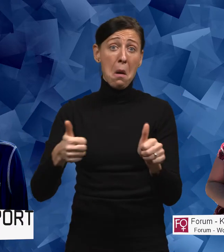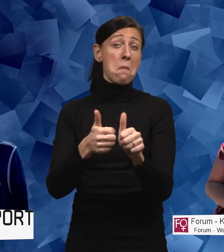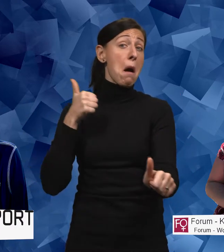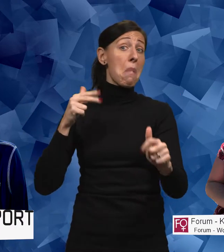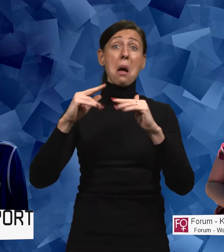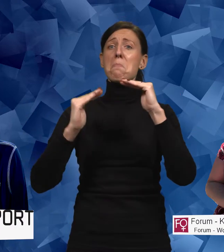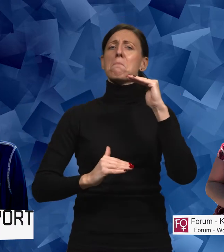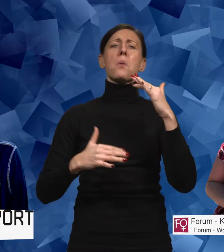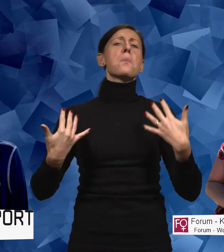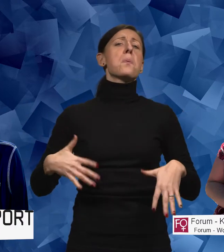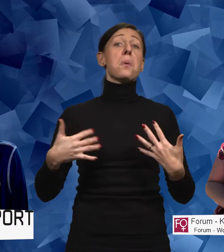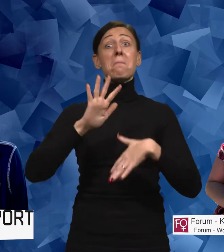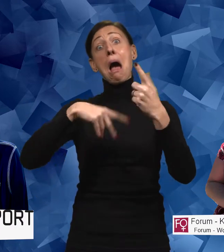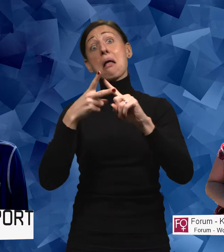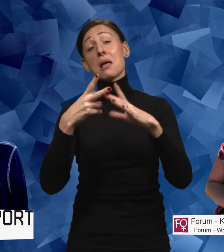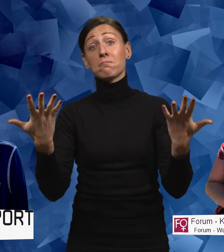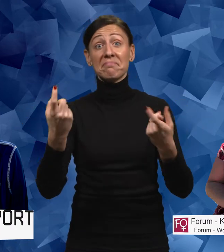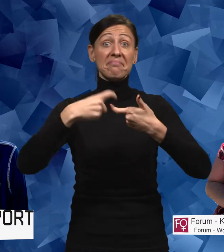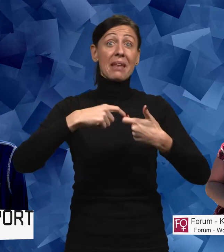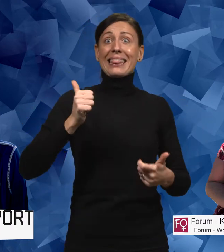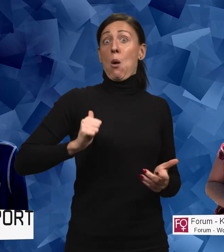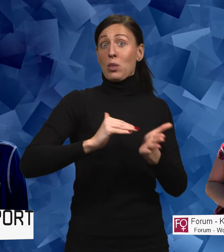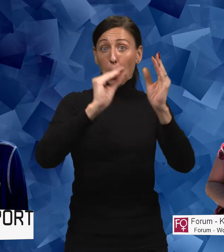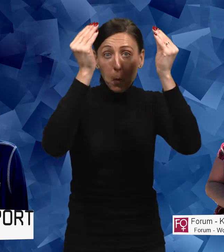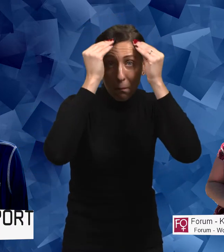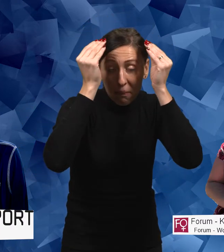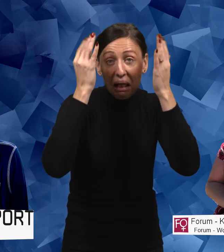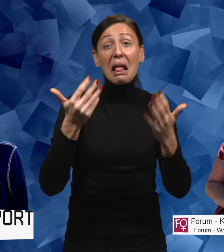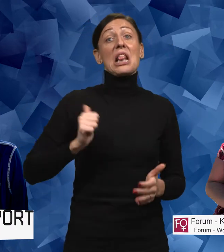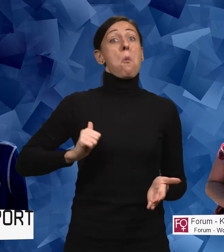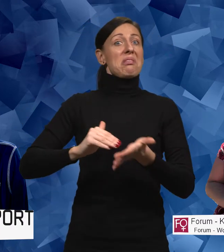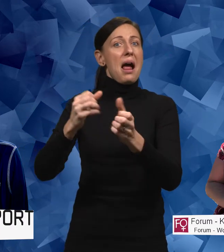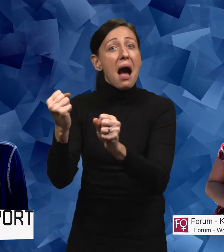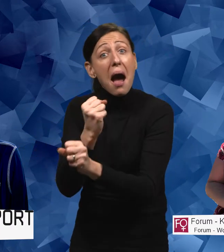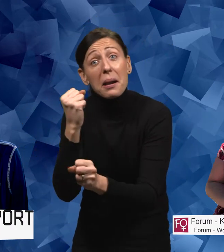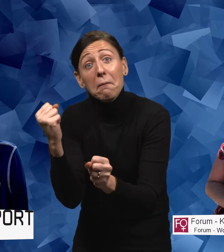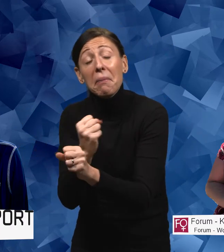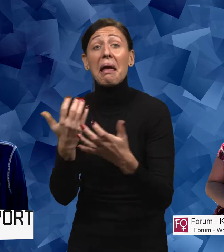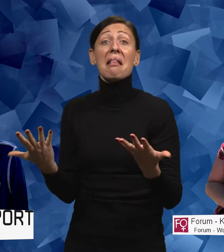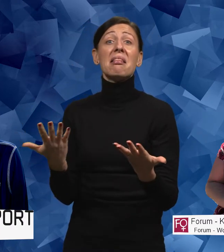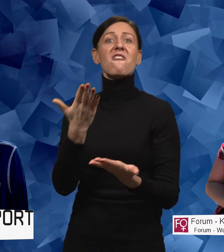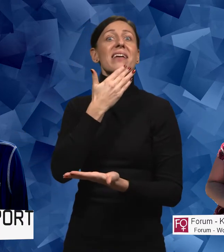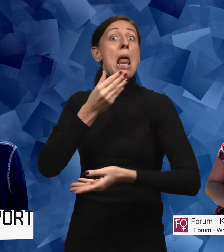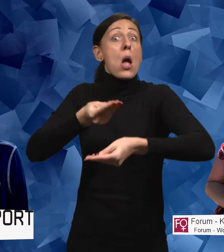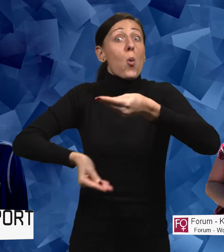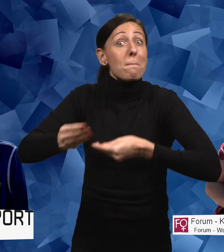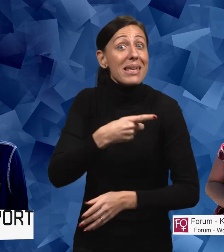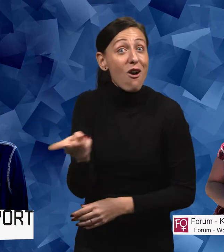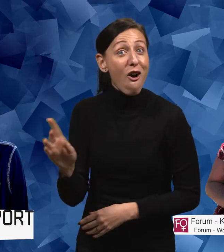Bland annat när det gäller tillgång till utbildning, tillgång till arbete, vilken ekonomi man